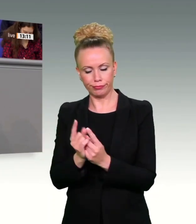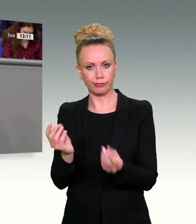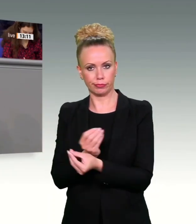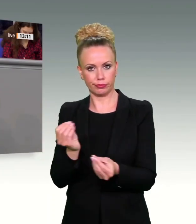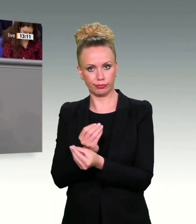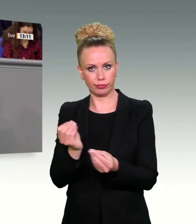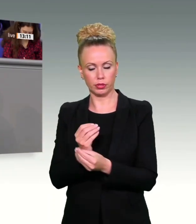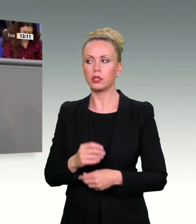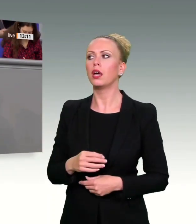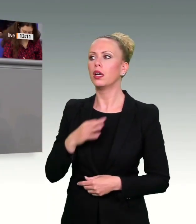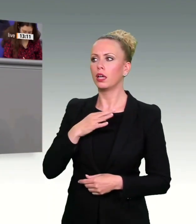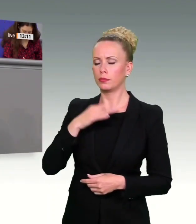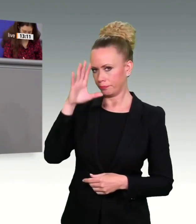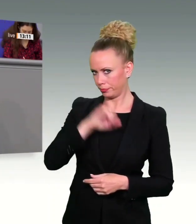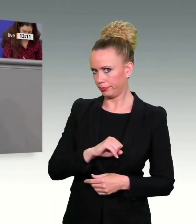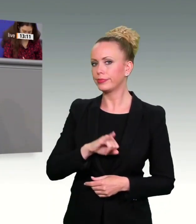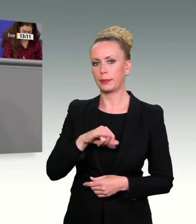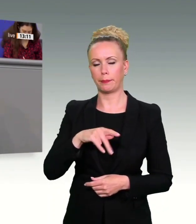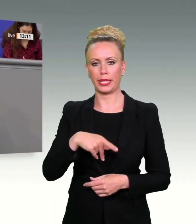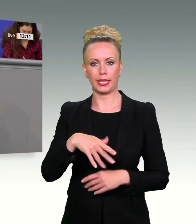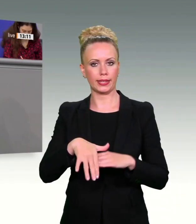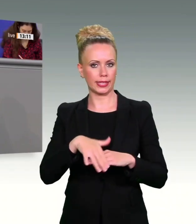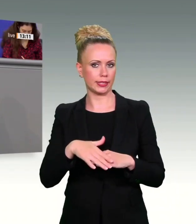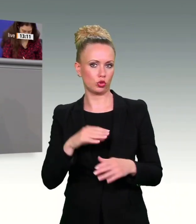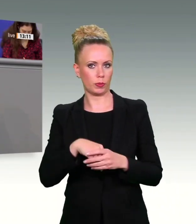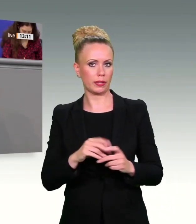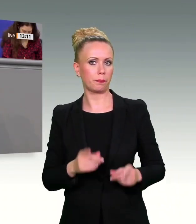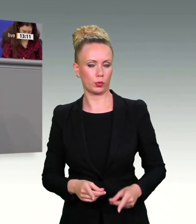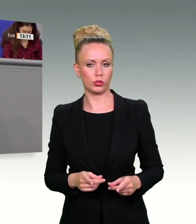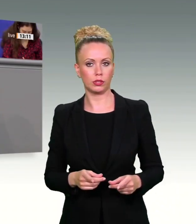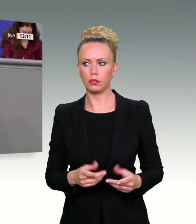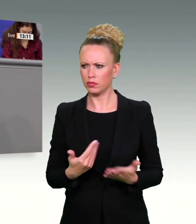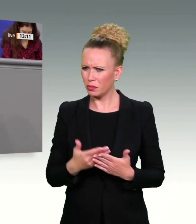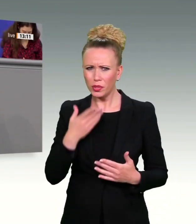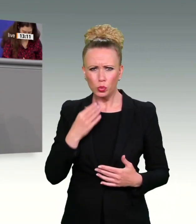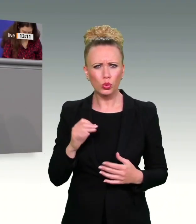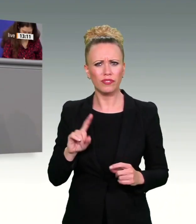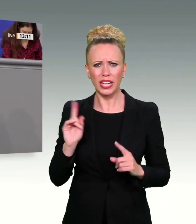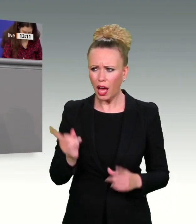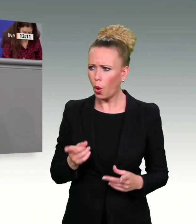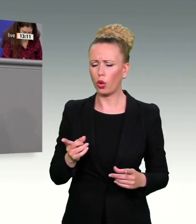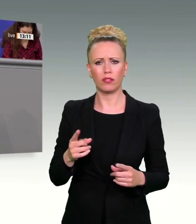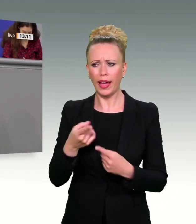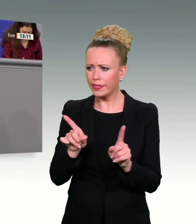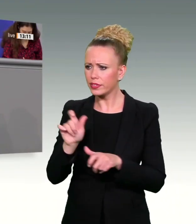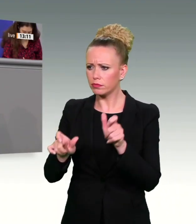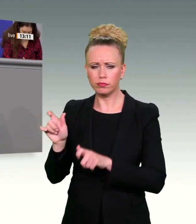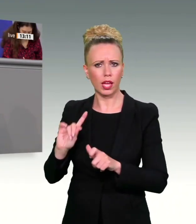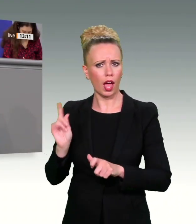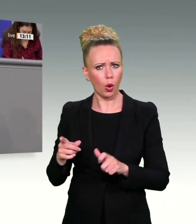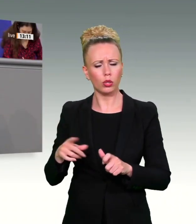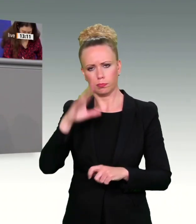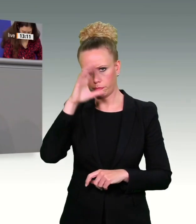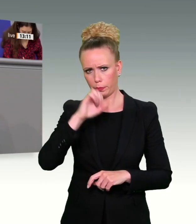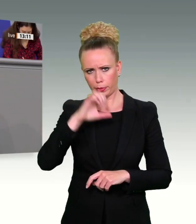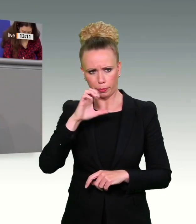Elfenbeinturm seines Ministerbüros herabsteigt und mit Praktikern spricht. Und ich finde, die Strafverfolger werden dann